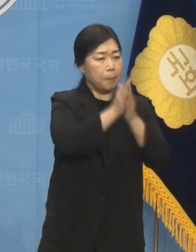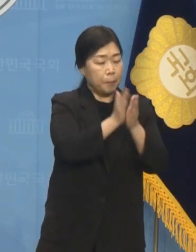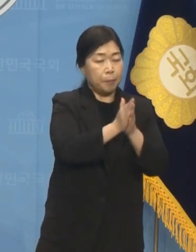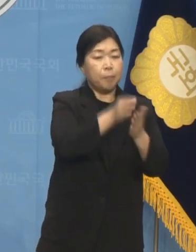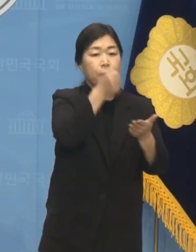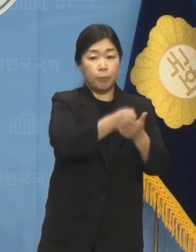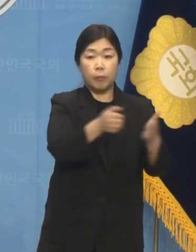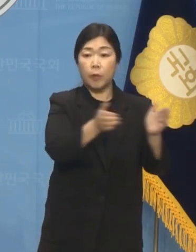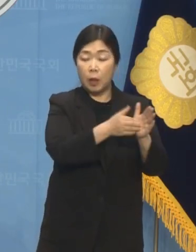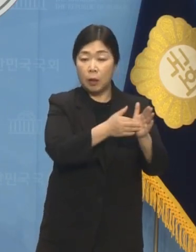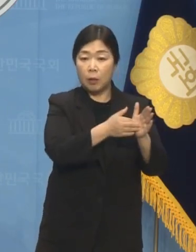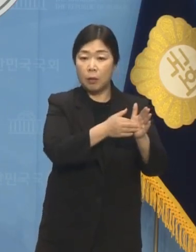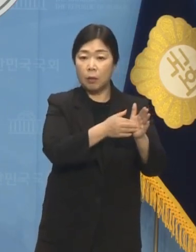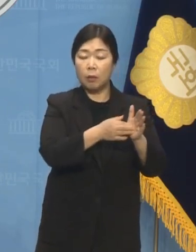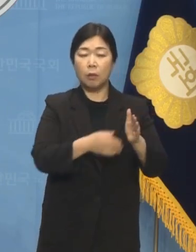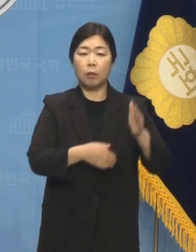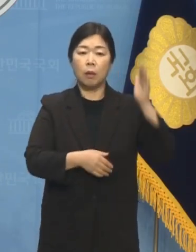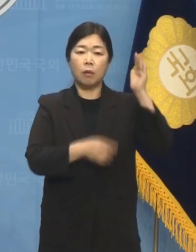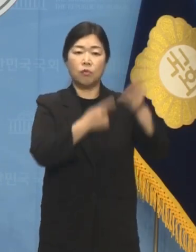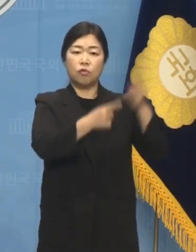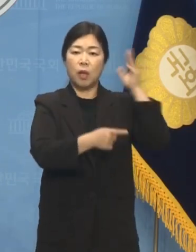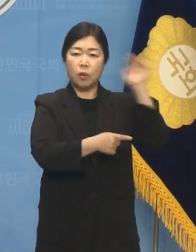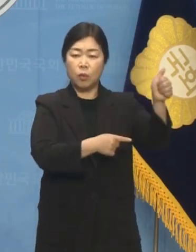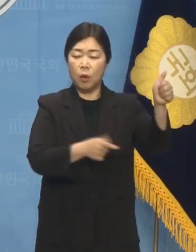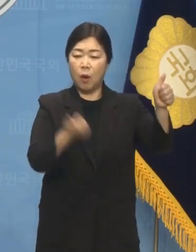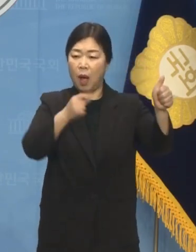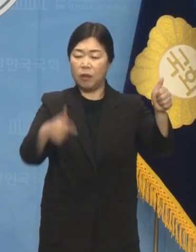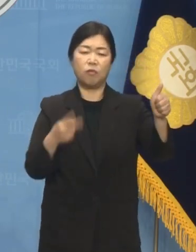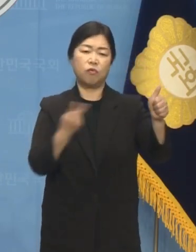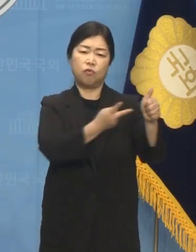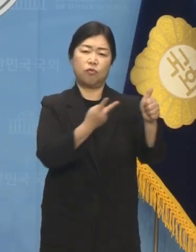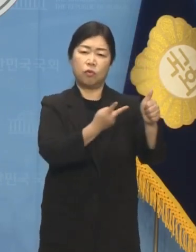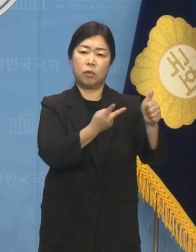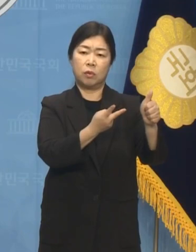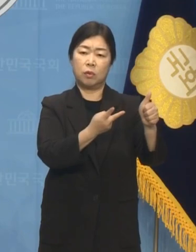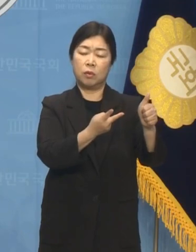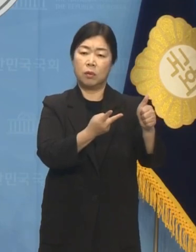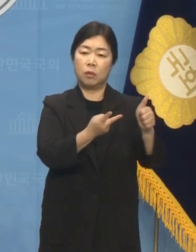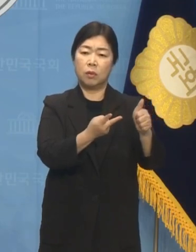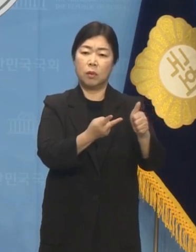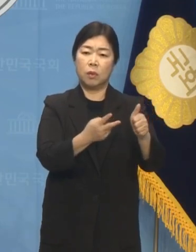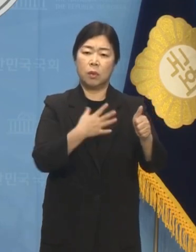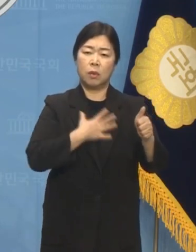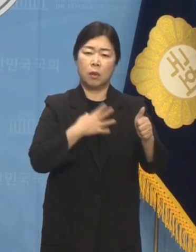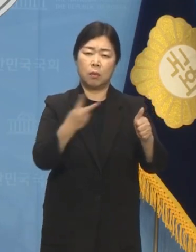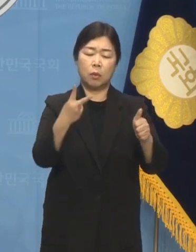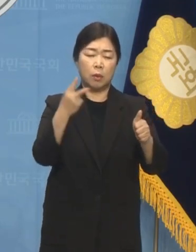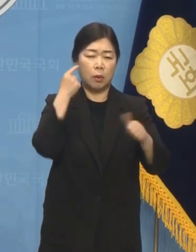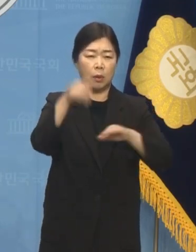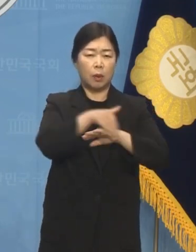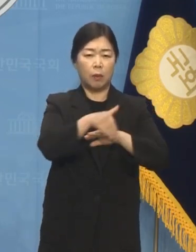둘만의 드라마 그야말로 짜고 치는 고스톱 같은 상황이 연출된 것입니다.